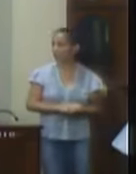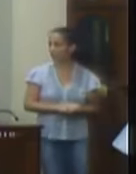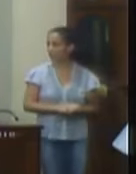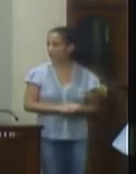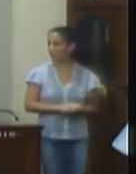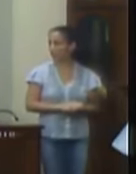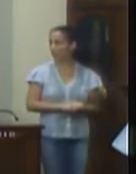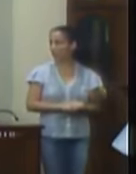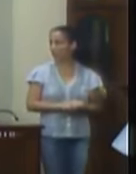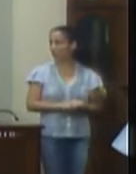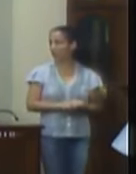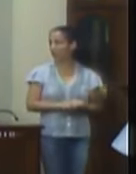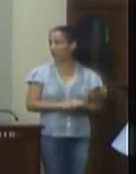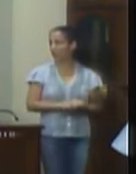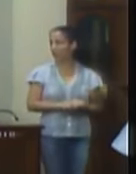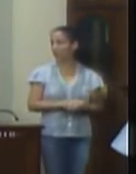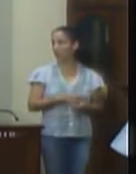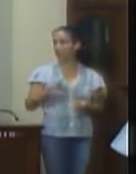presentes